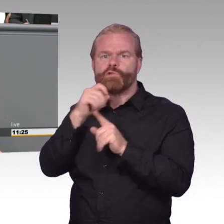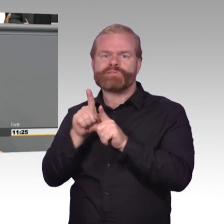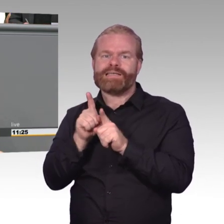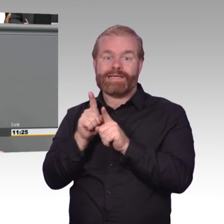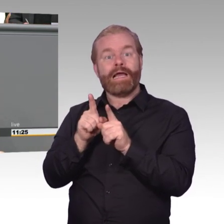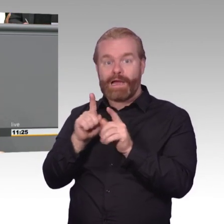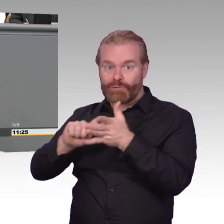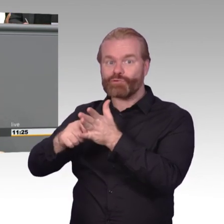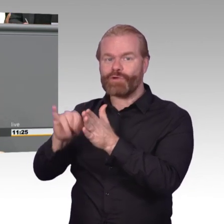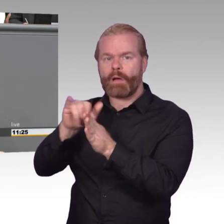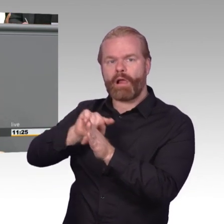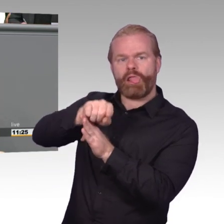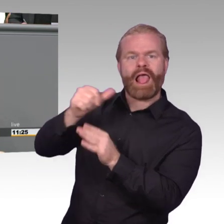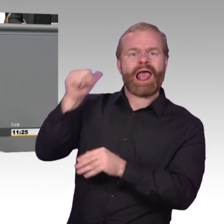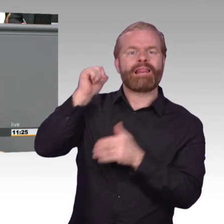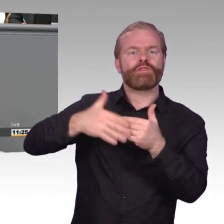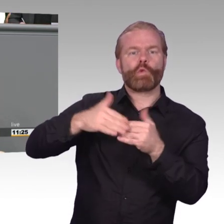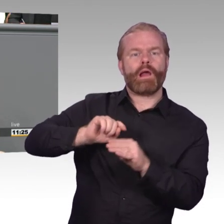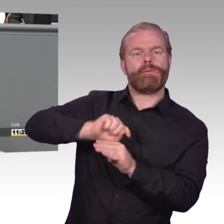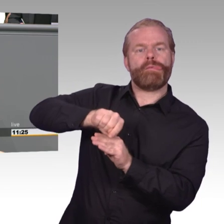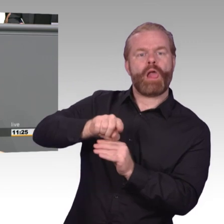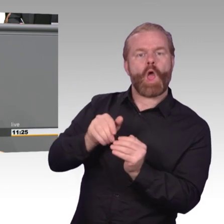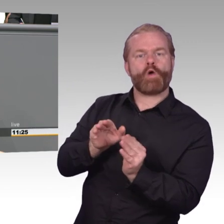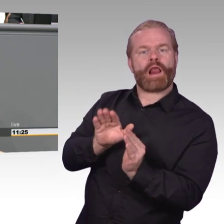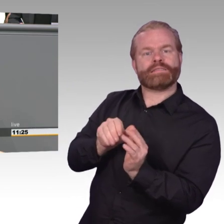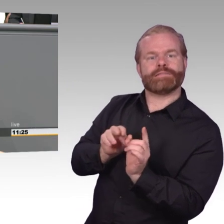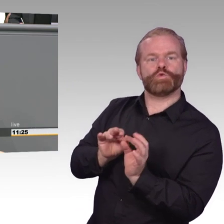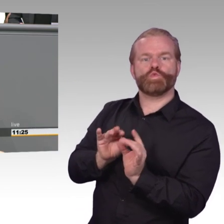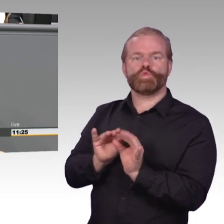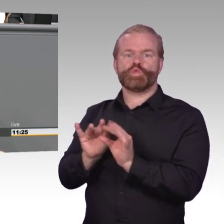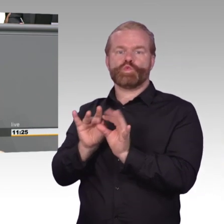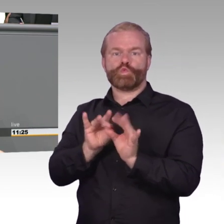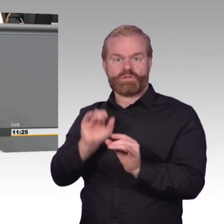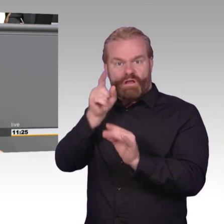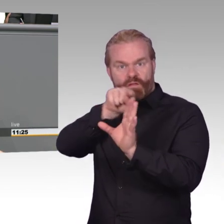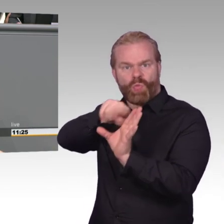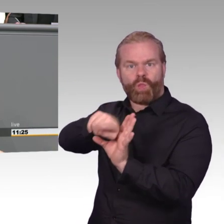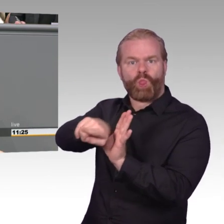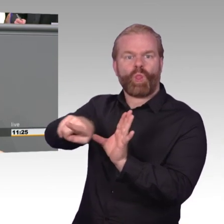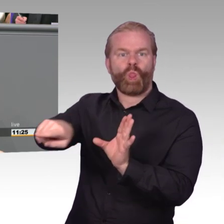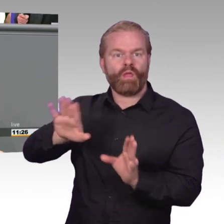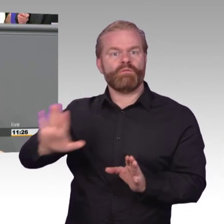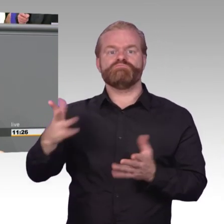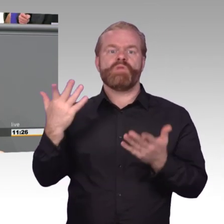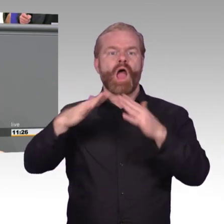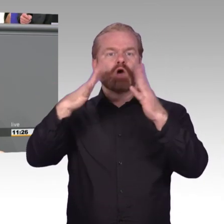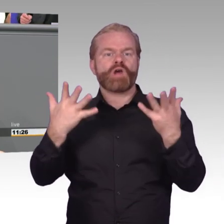in IT-Systemen, die die Regierung der Öffentlichkeit und sogar den Herstellern verschweigen möchte, um sie selbst zu nutzen. Der Handel mit solchen